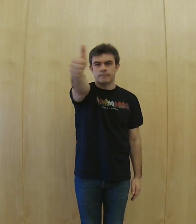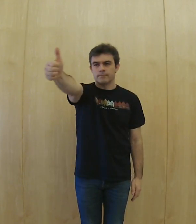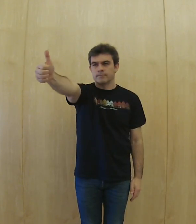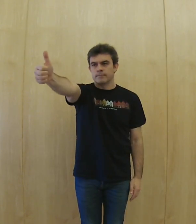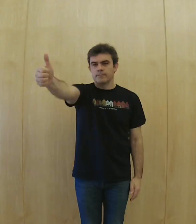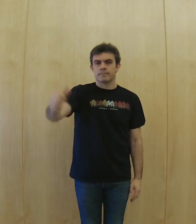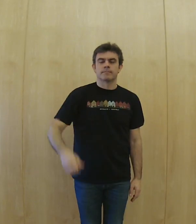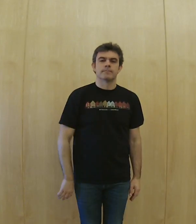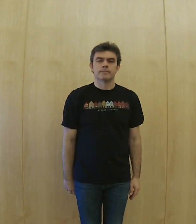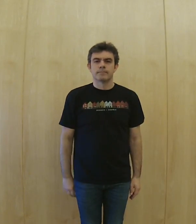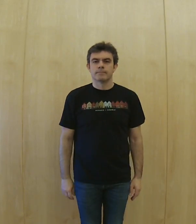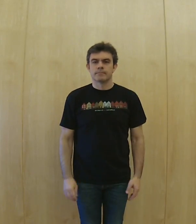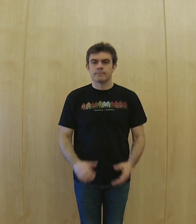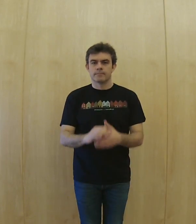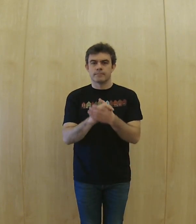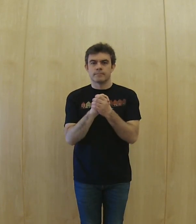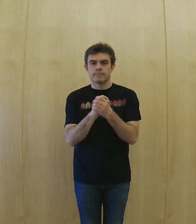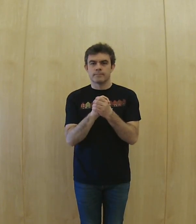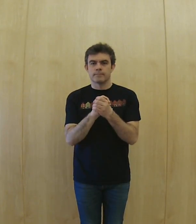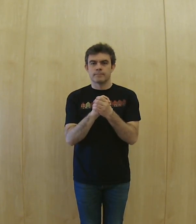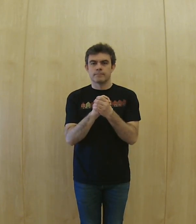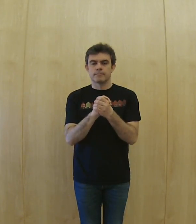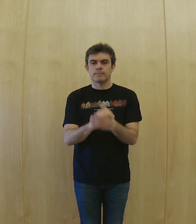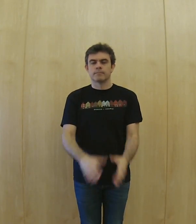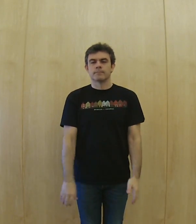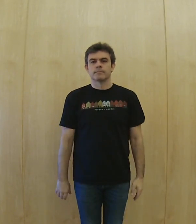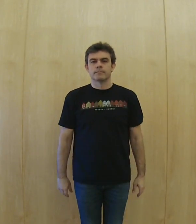viento madera, viento metal,